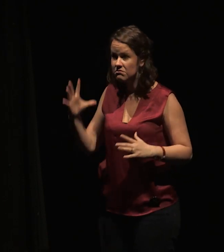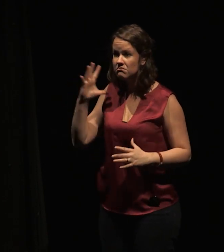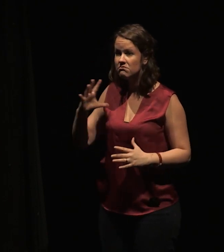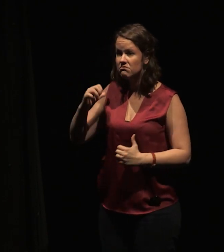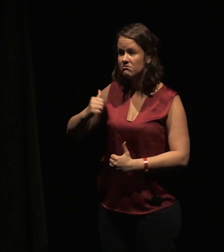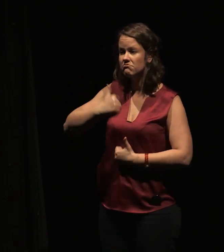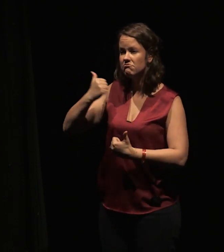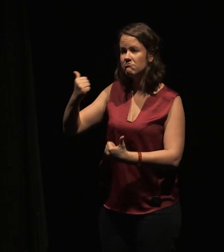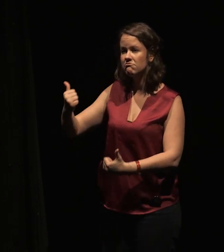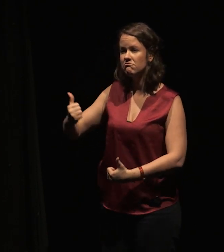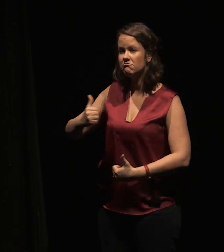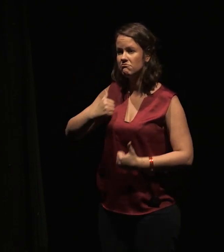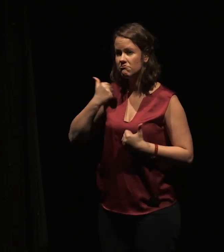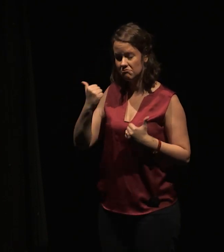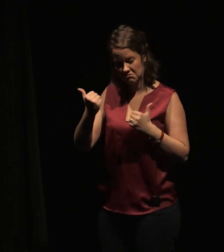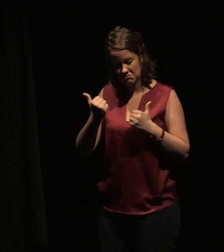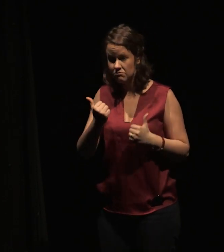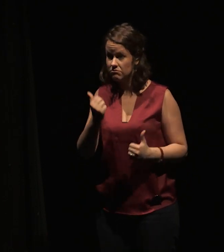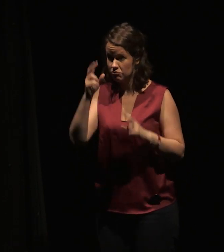la selle certie d'or de mon cheval.